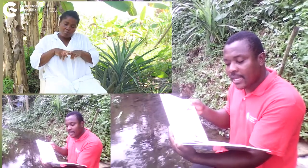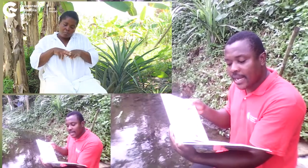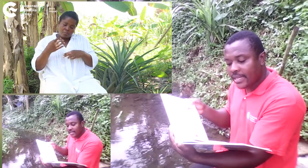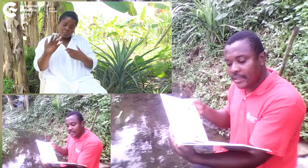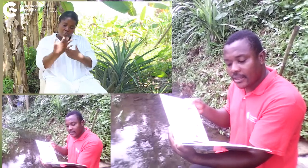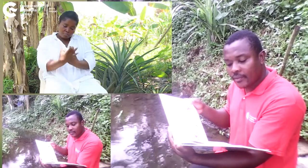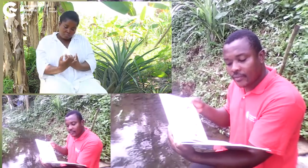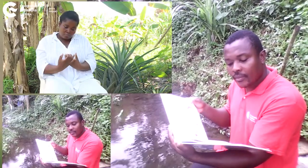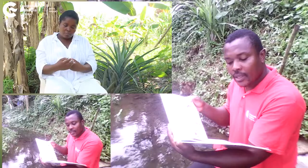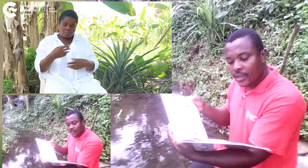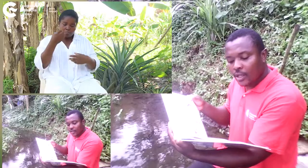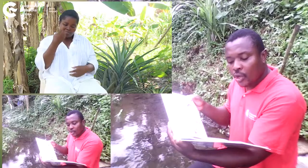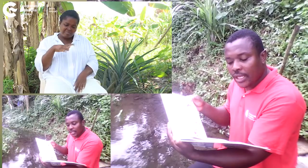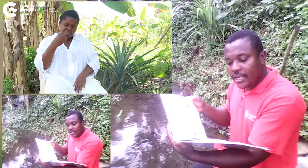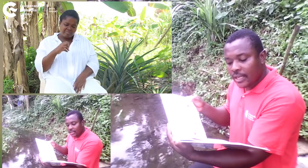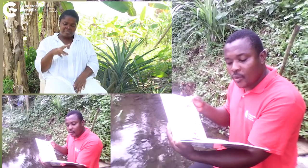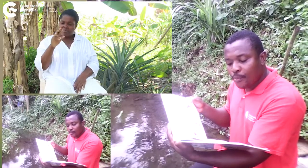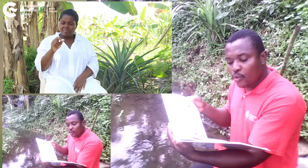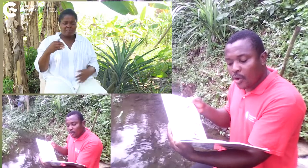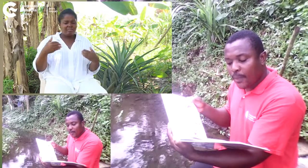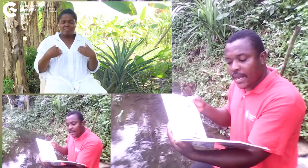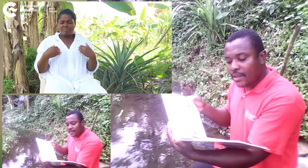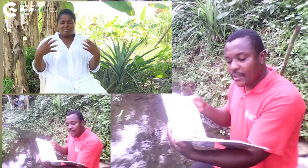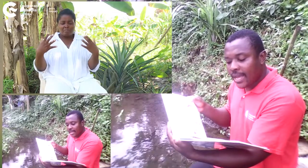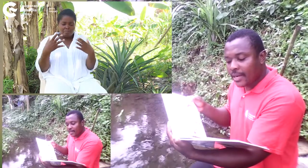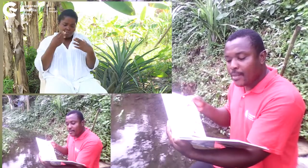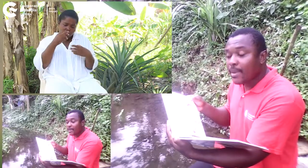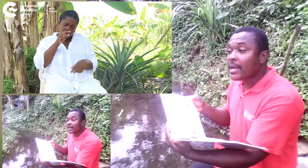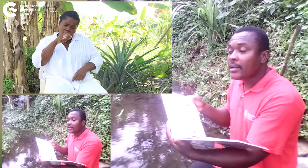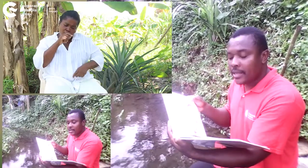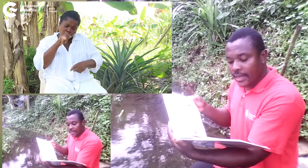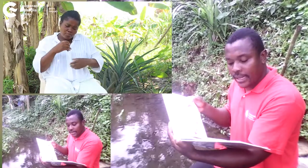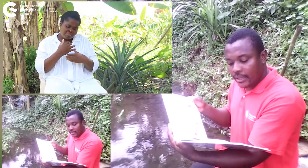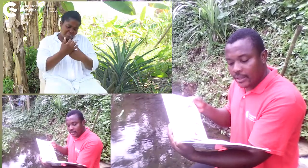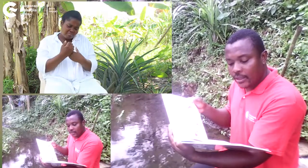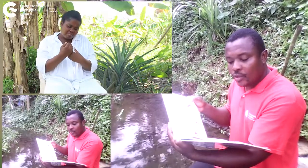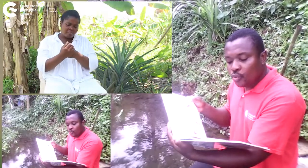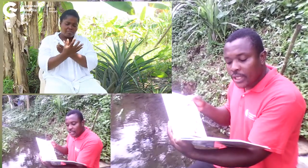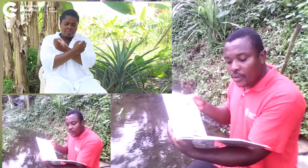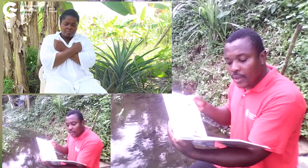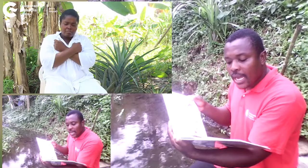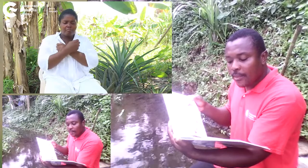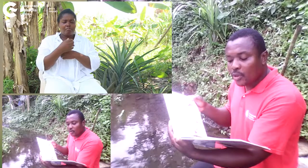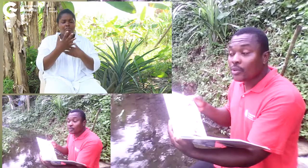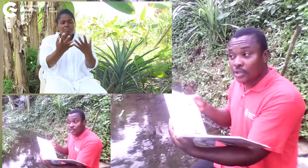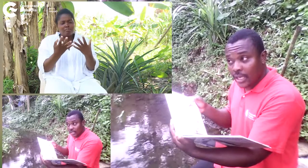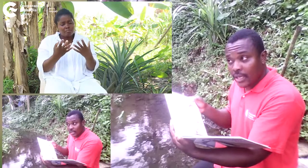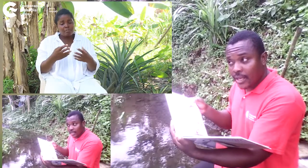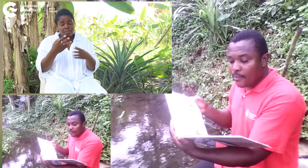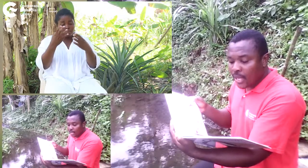caliente. No tenían un polluelo para alimentar, mimar y querer. Su nido era bonito, sí, pero